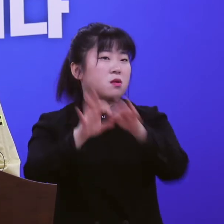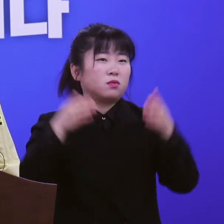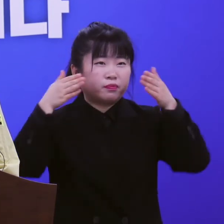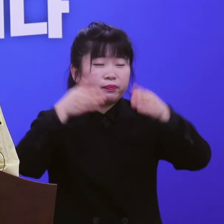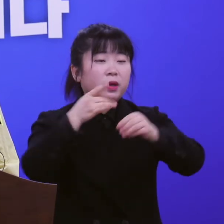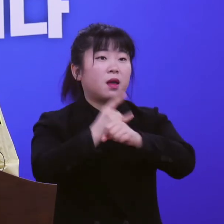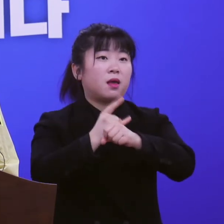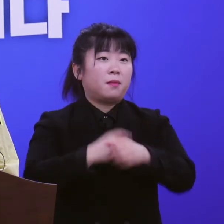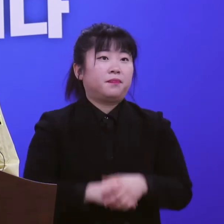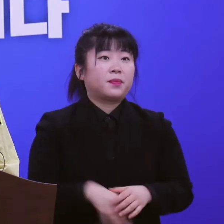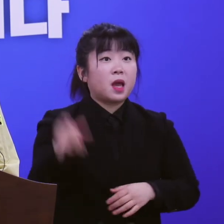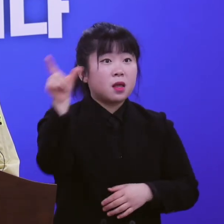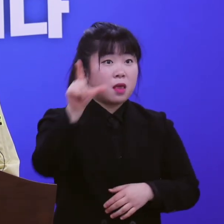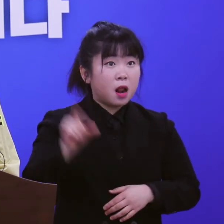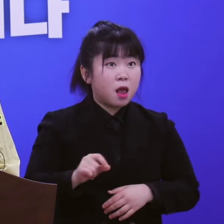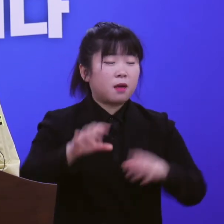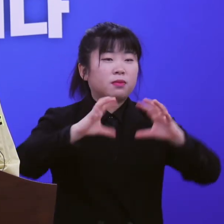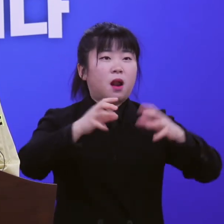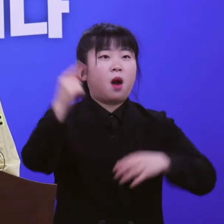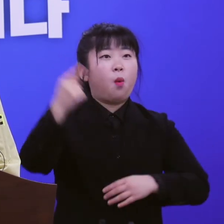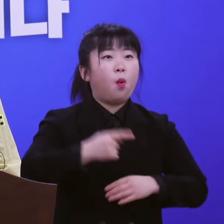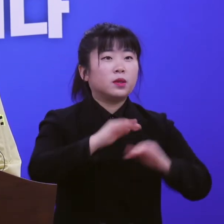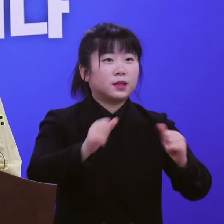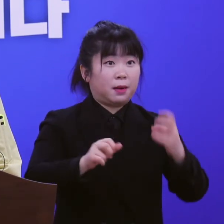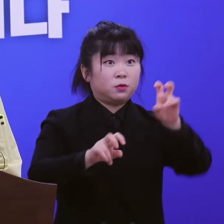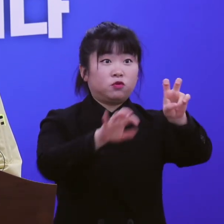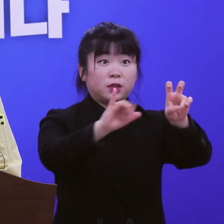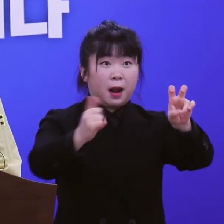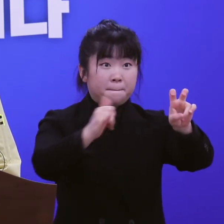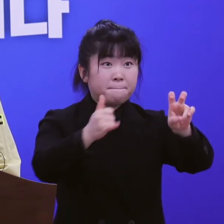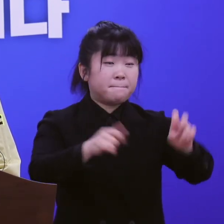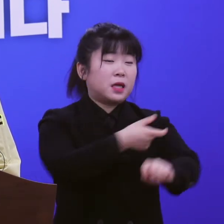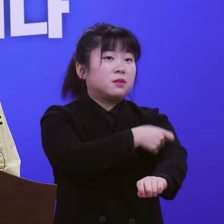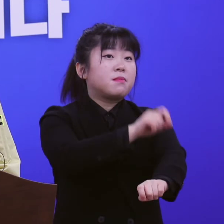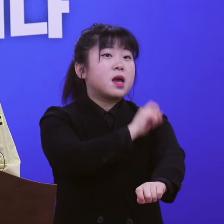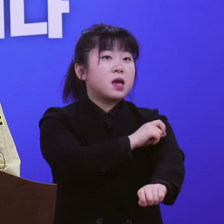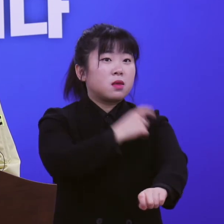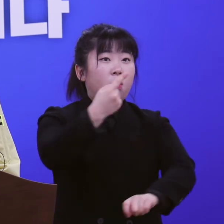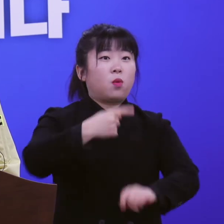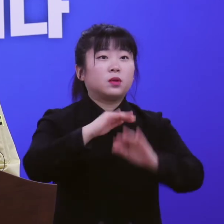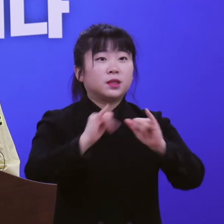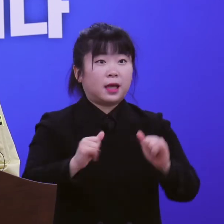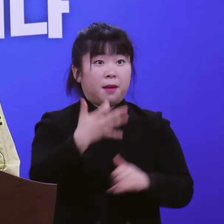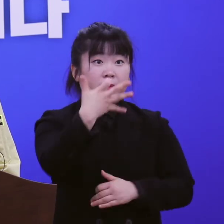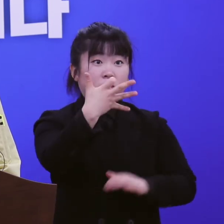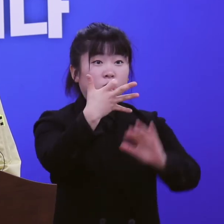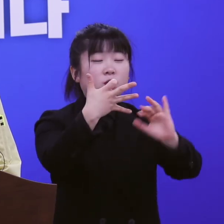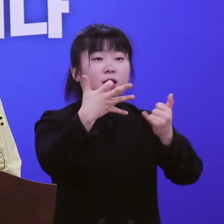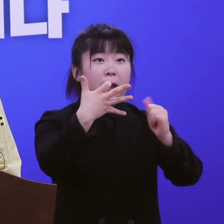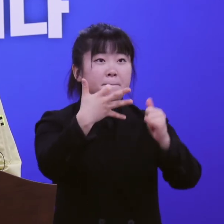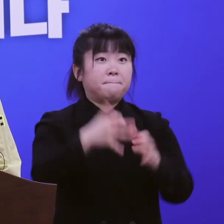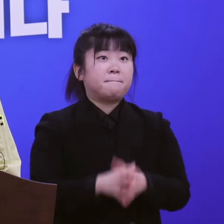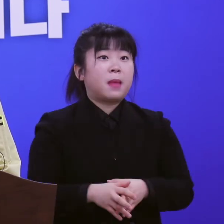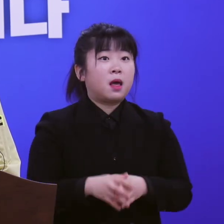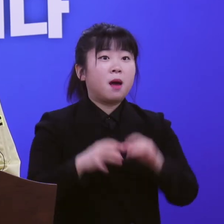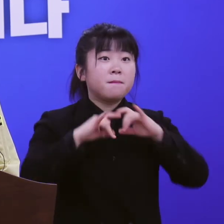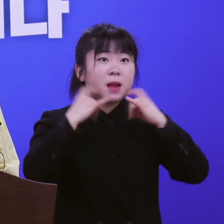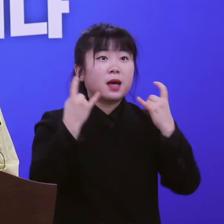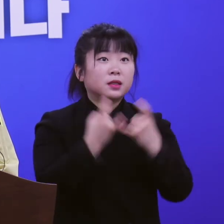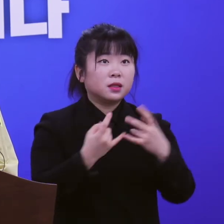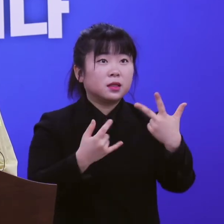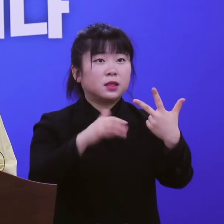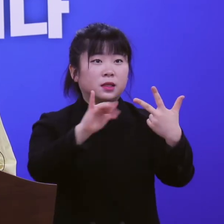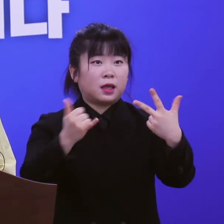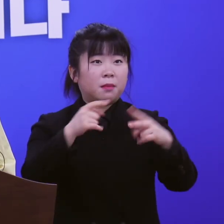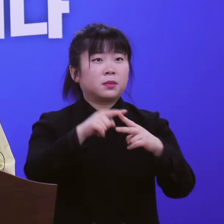이탈리아에서 들어온 입국자 20명, 스페인에서 들어온 입국자 19명, 프랑스 7명